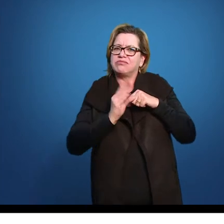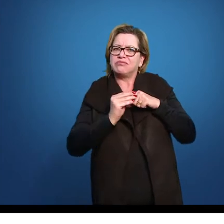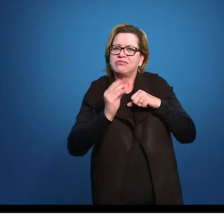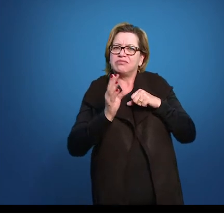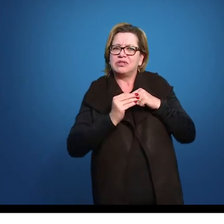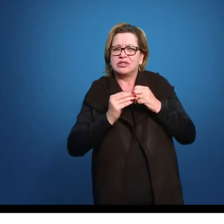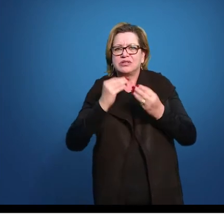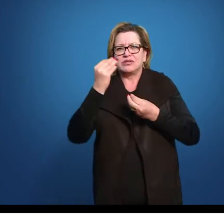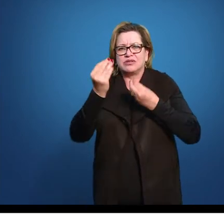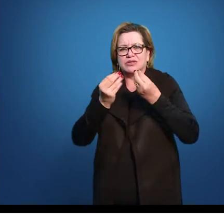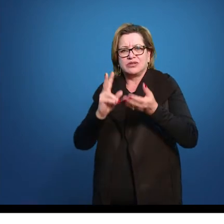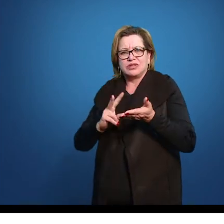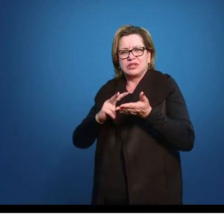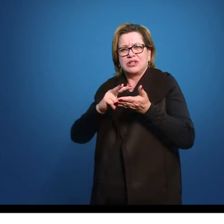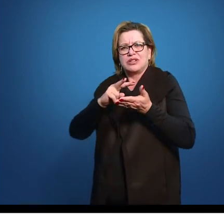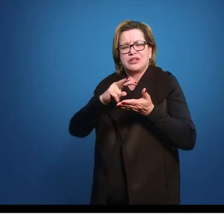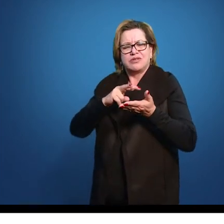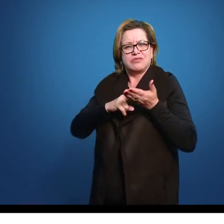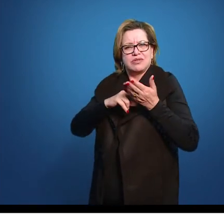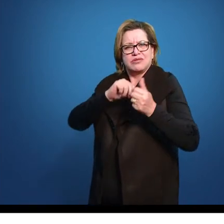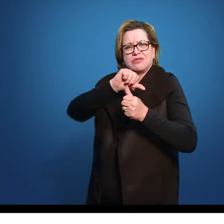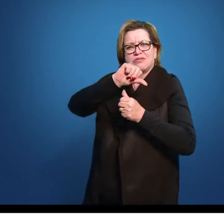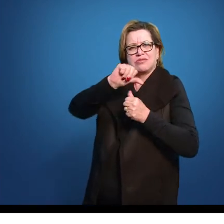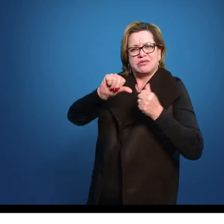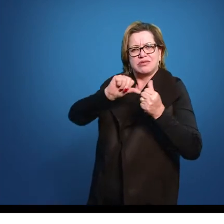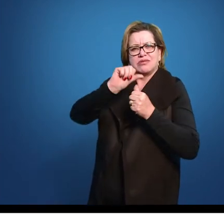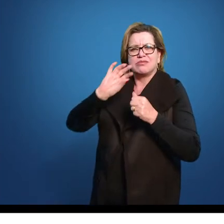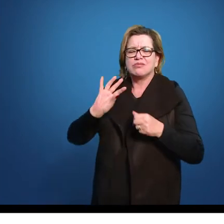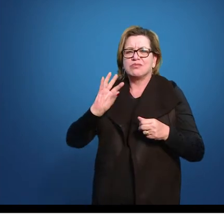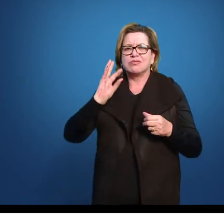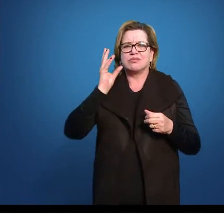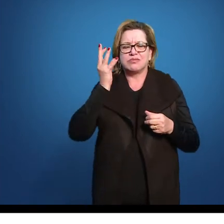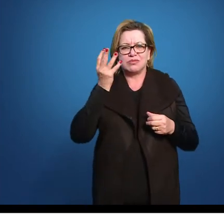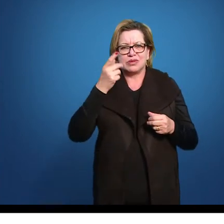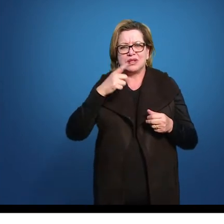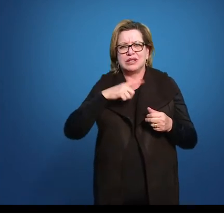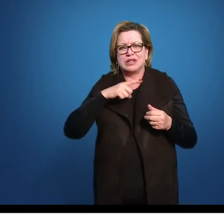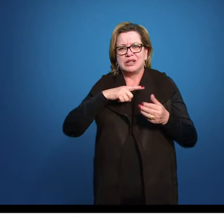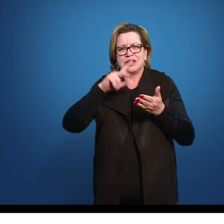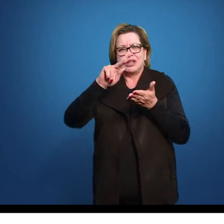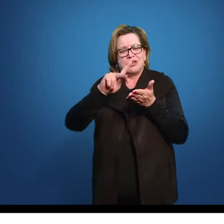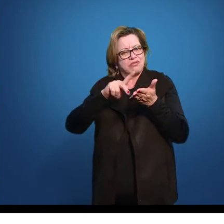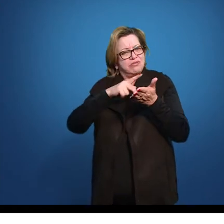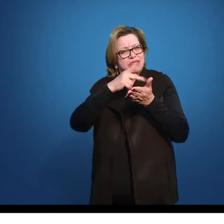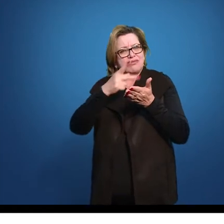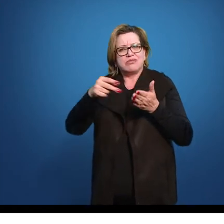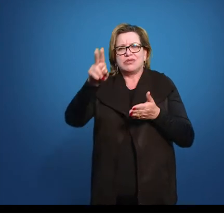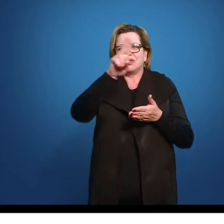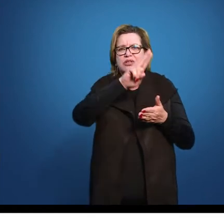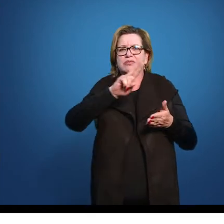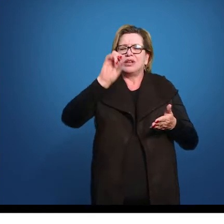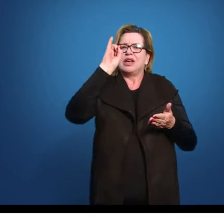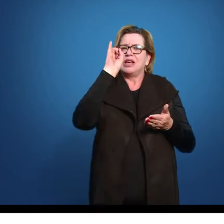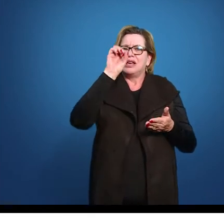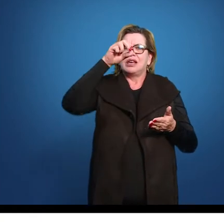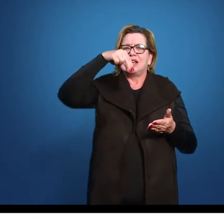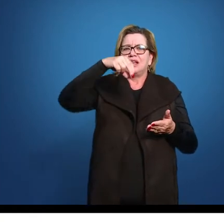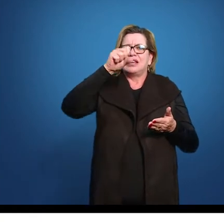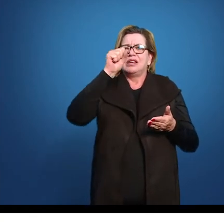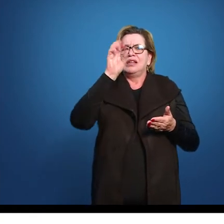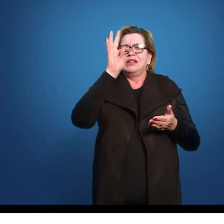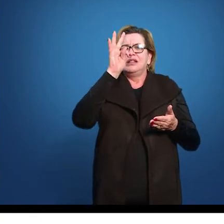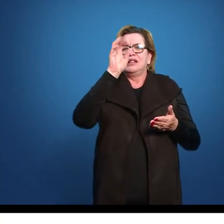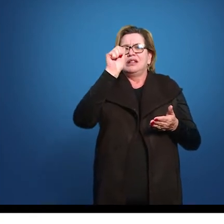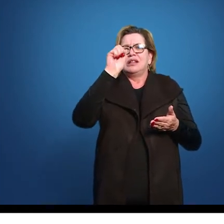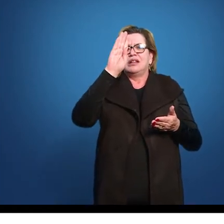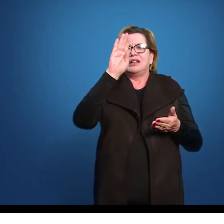firmeza somente na inconstância Esse poema que se chama A instabilidade das coisas do mundo Do Gregório